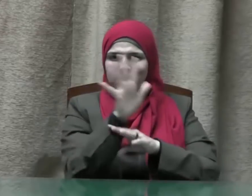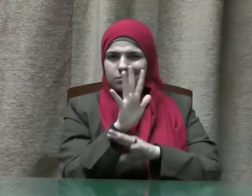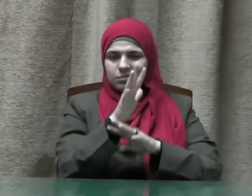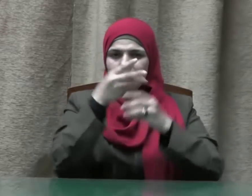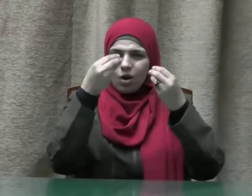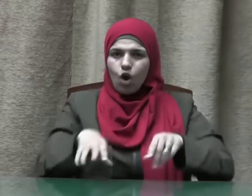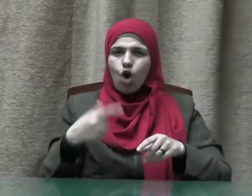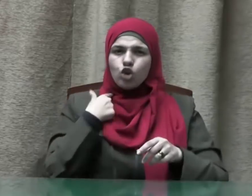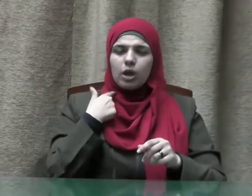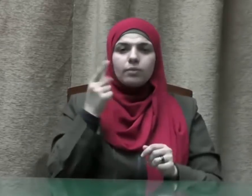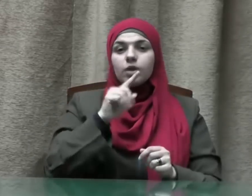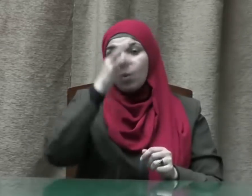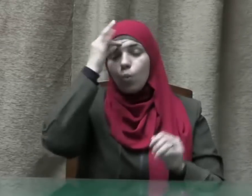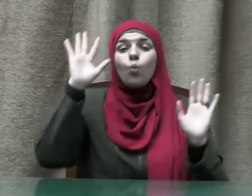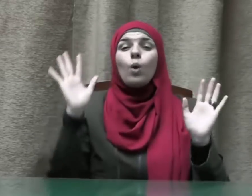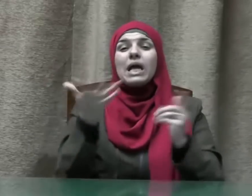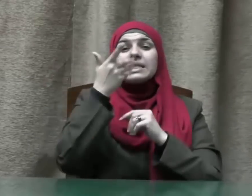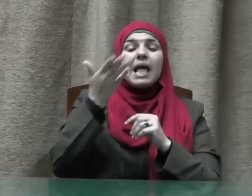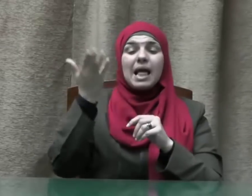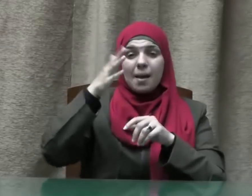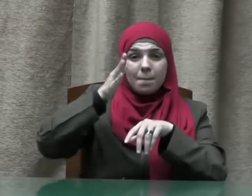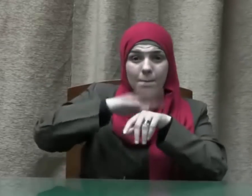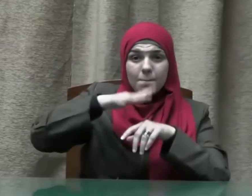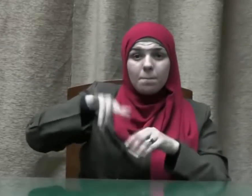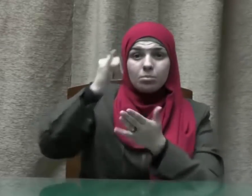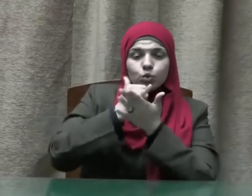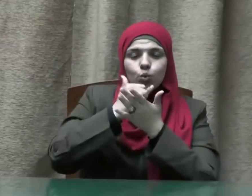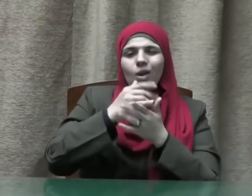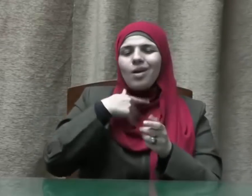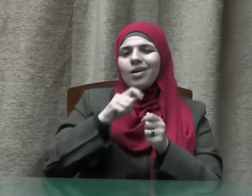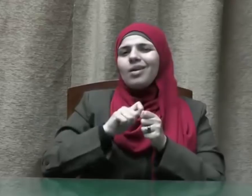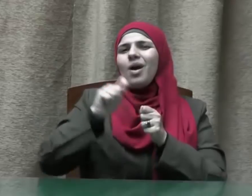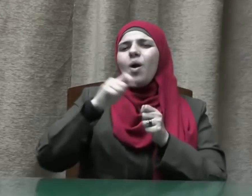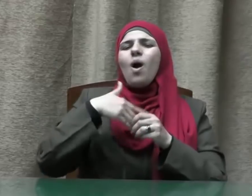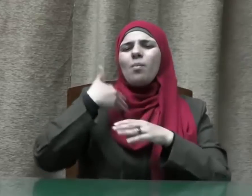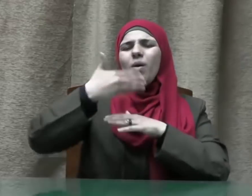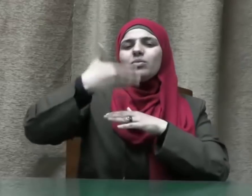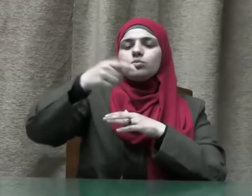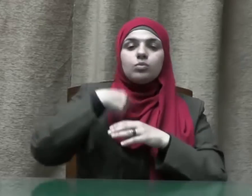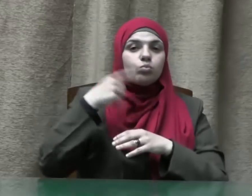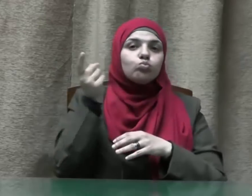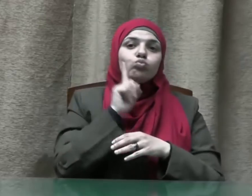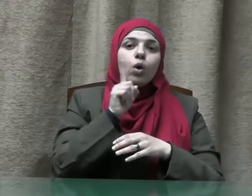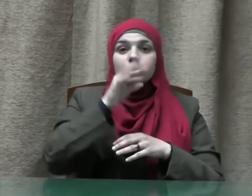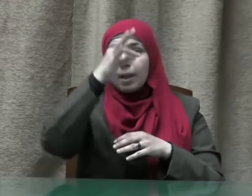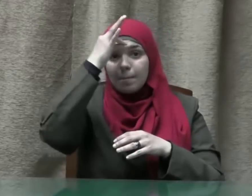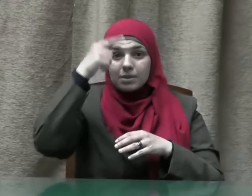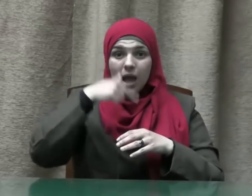كان عليهم لم يمطلوا وإذا كان لهم لم يعسروا